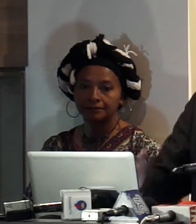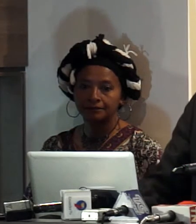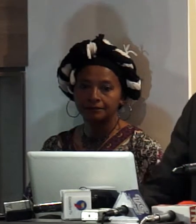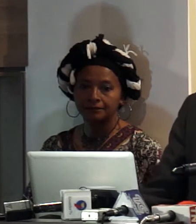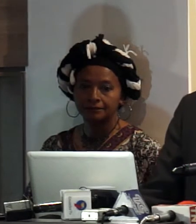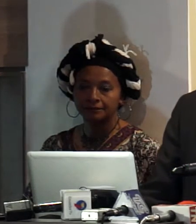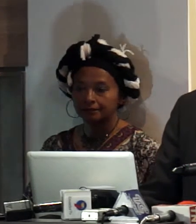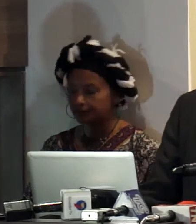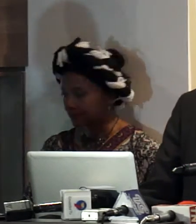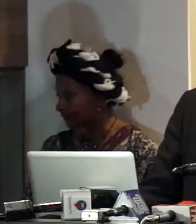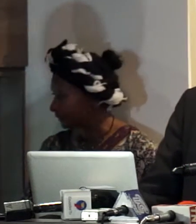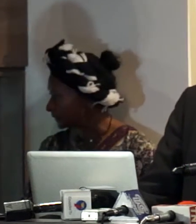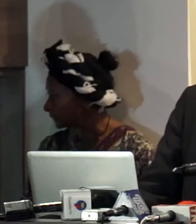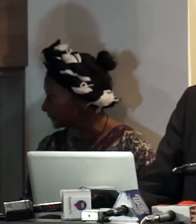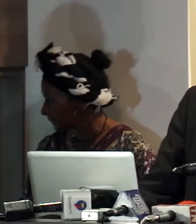podemos dar pasos